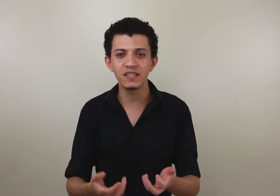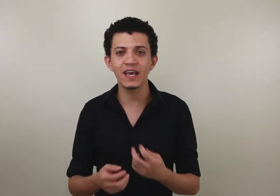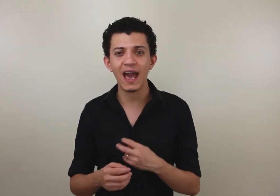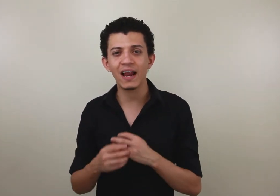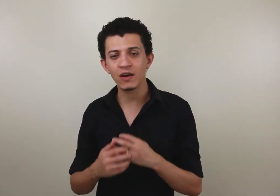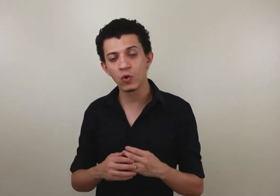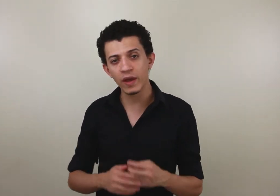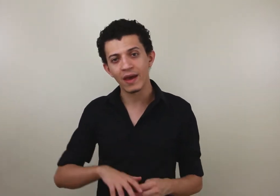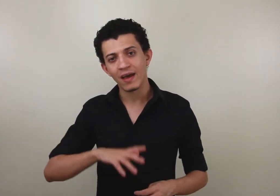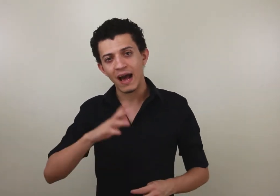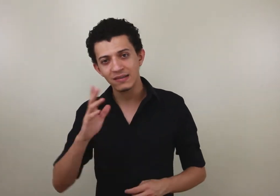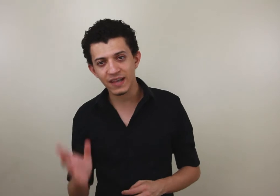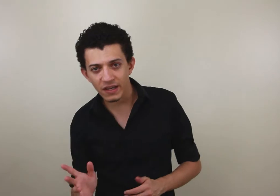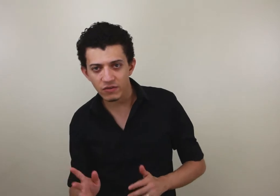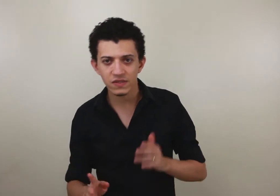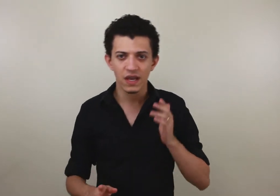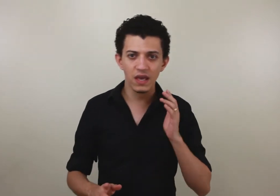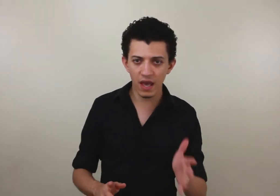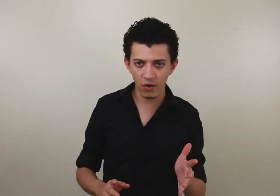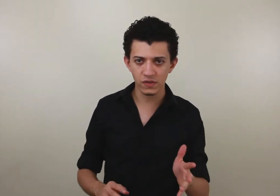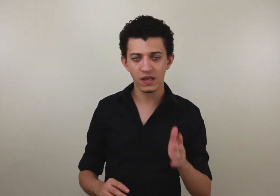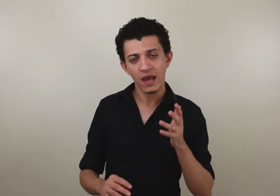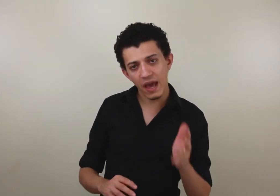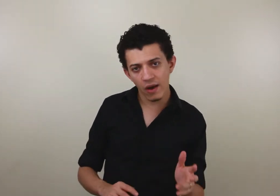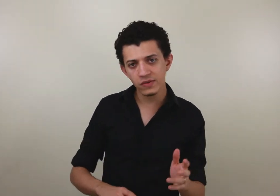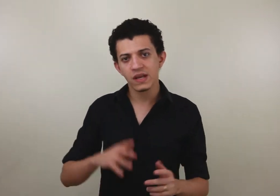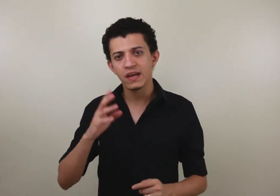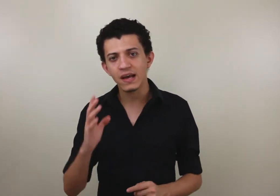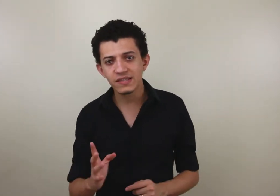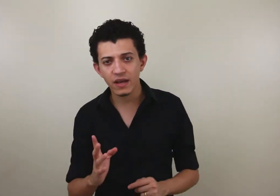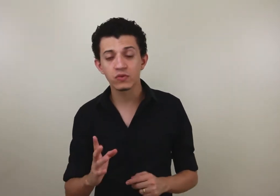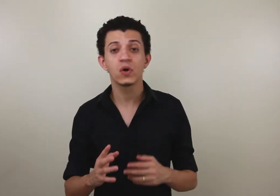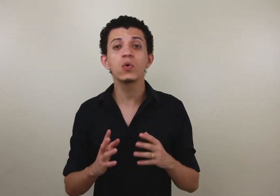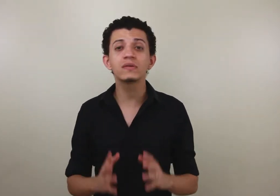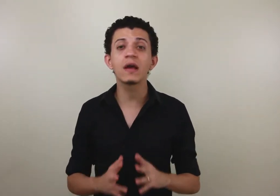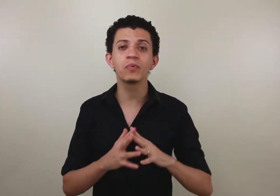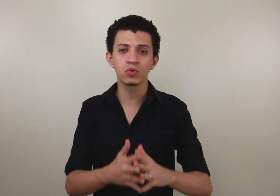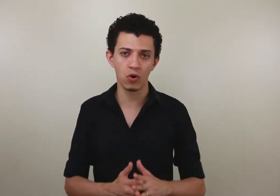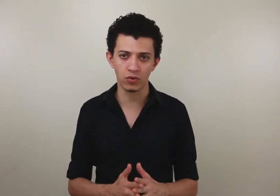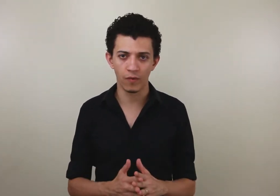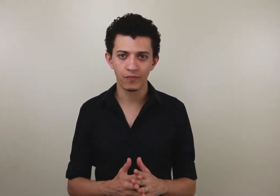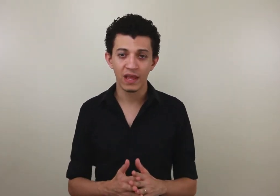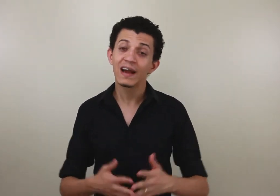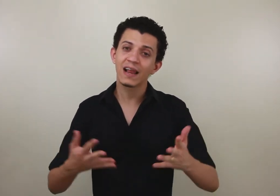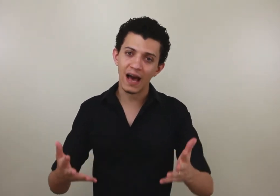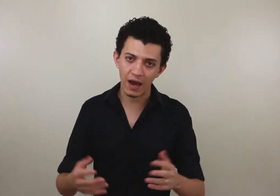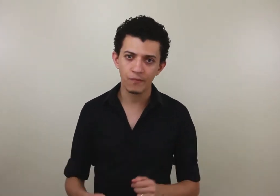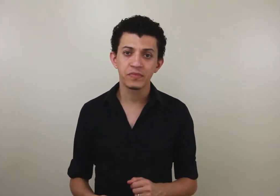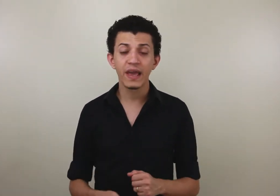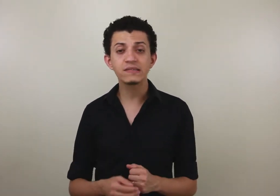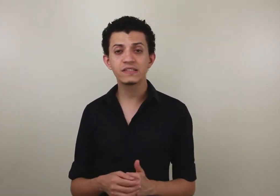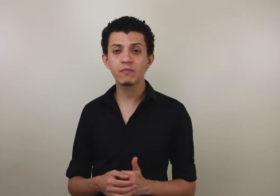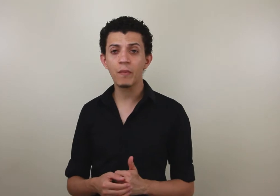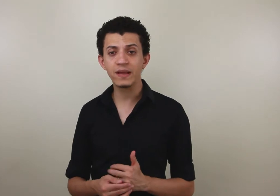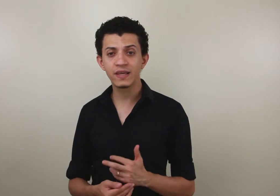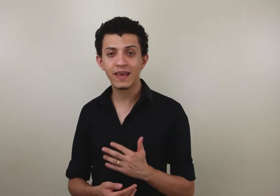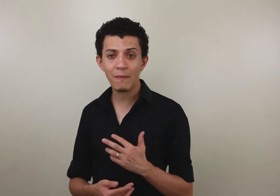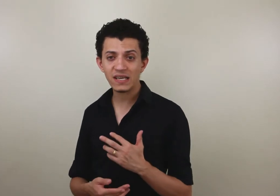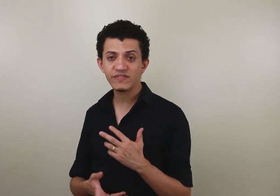si, ela inclui acertos e erros, erros e acertos o tempo todo. Claro, existem momentos em que é mais